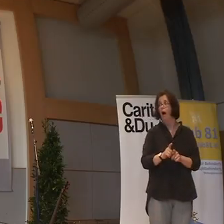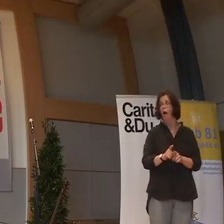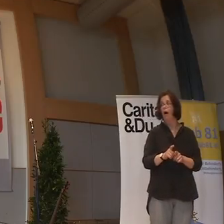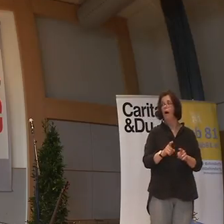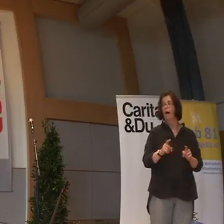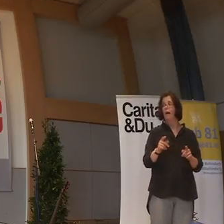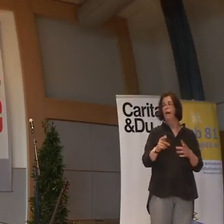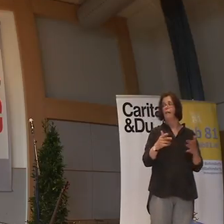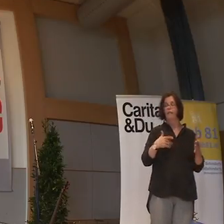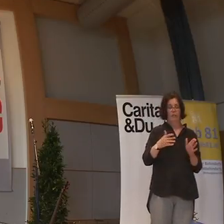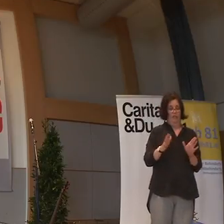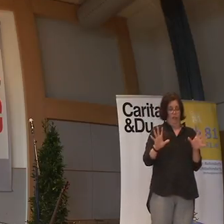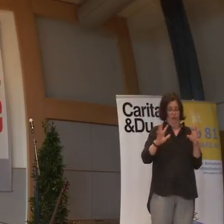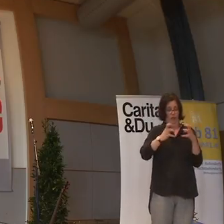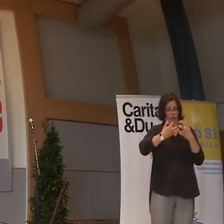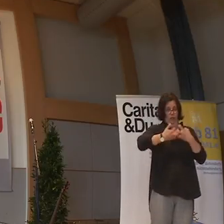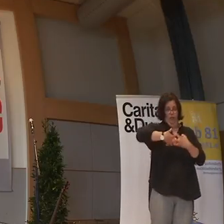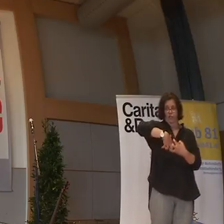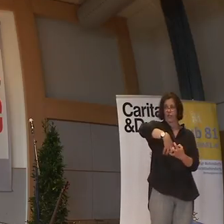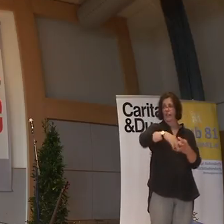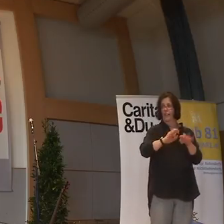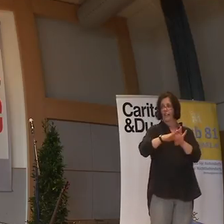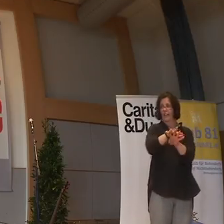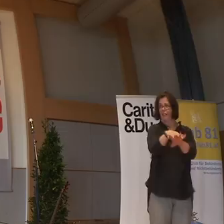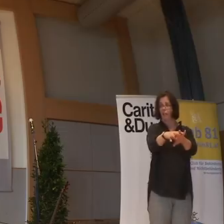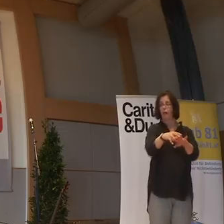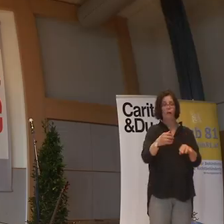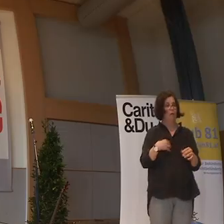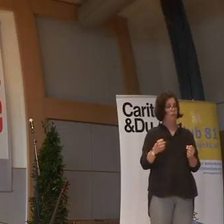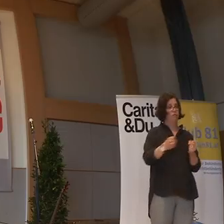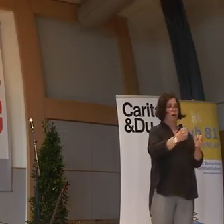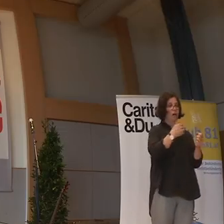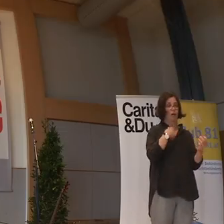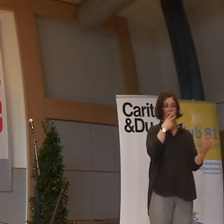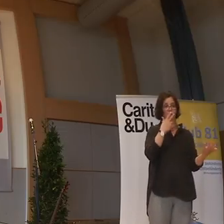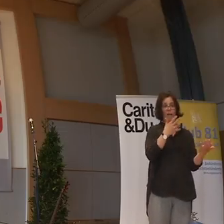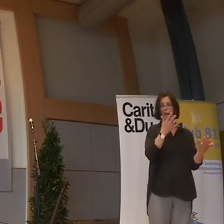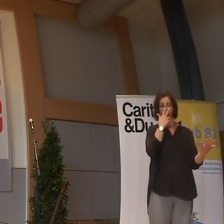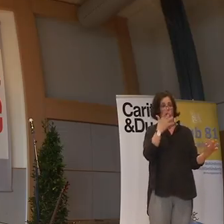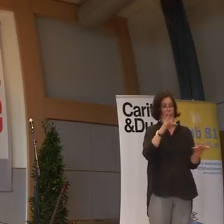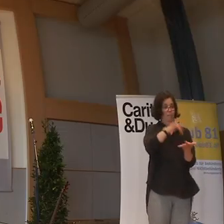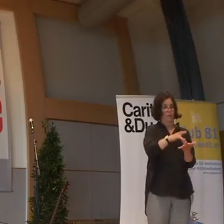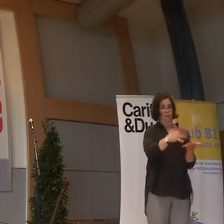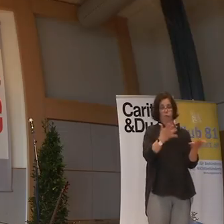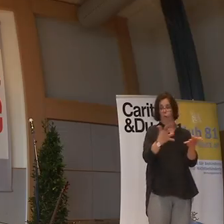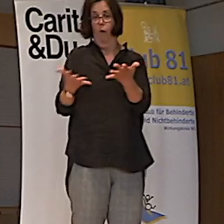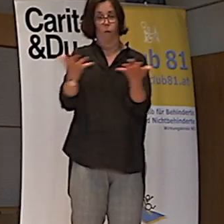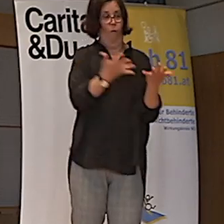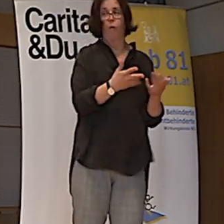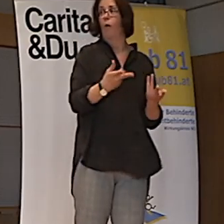aufsteigt, ja, weil die schirmt sich unter ihnen. Also ich sage es. Ich bin gefahren, und es war alles für kein Problem. Alles für kein Problem.